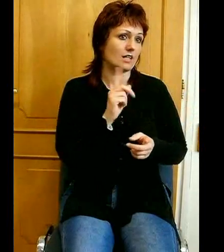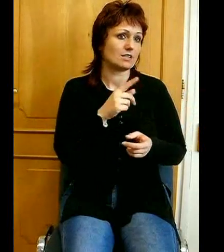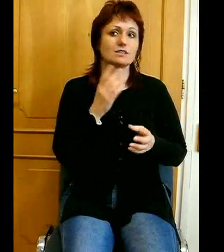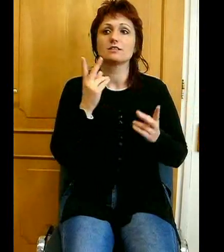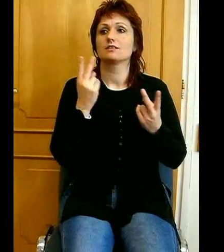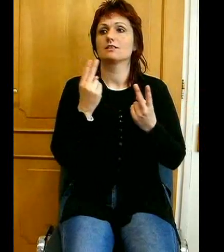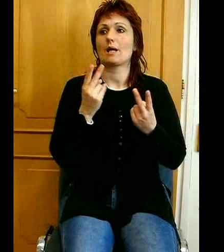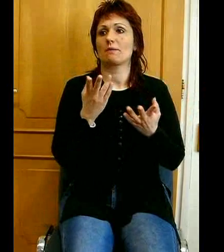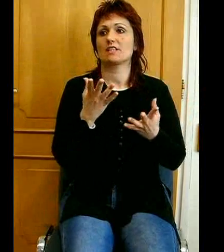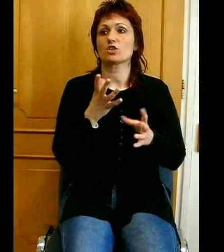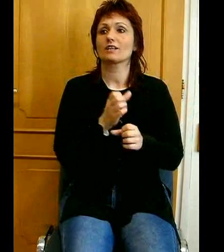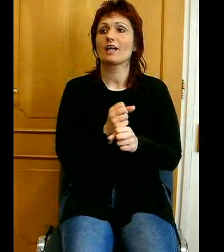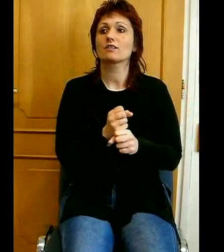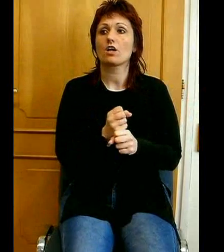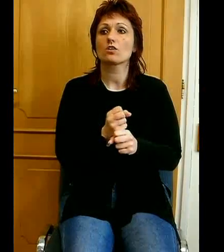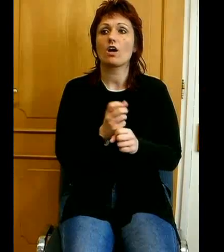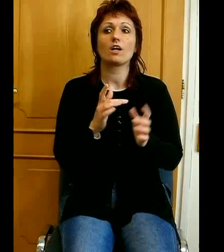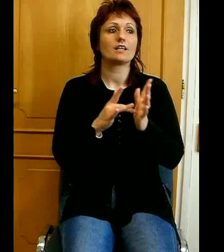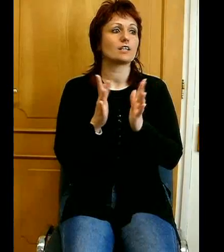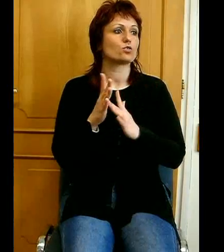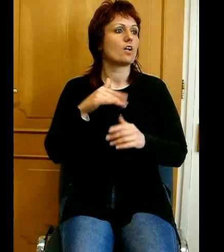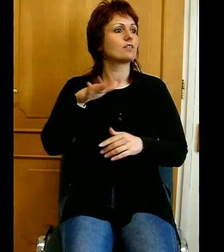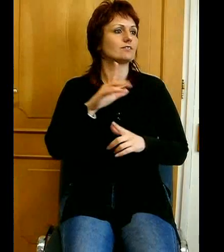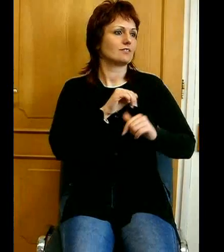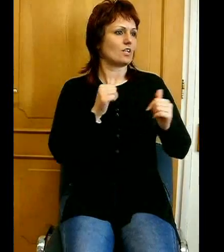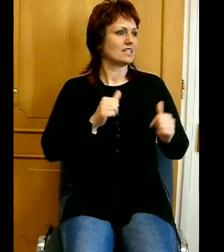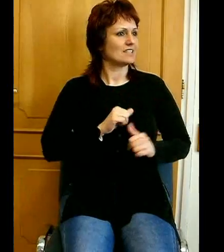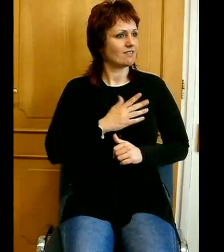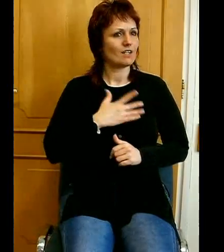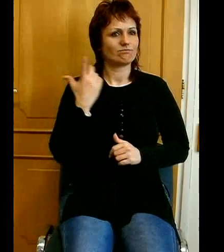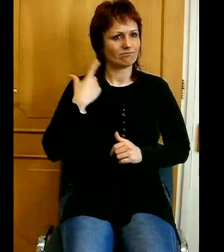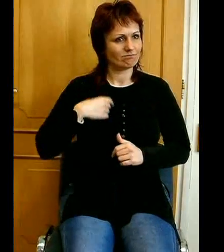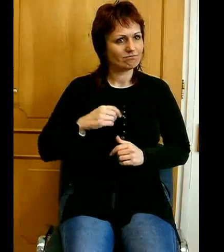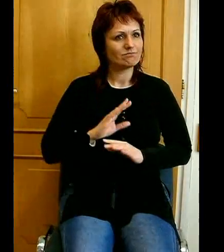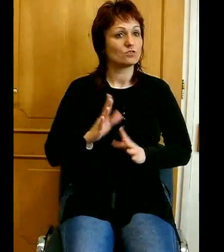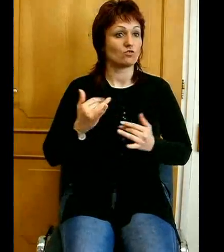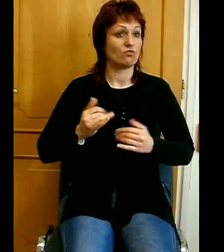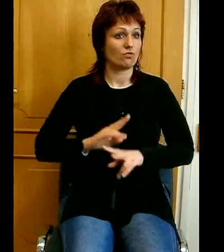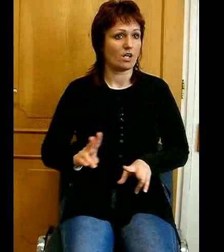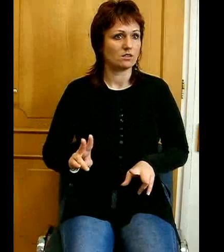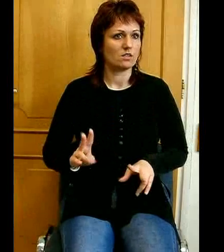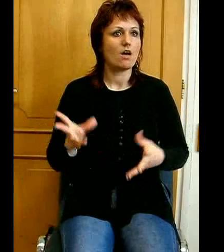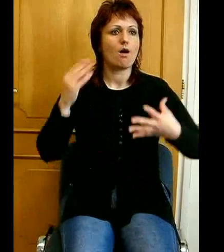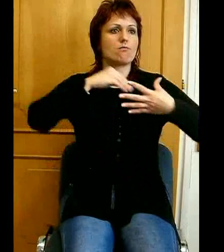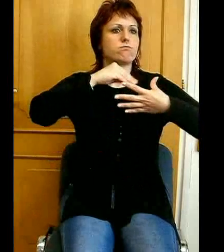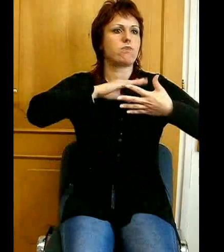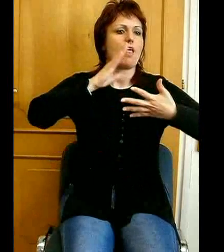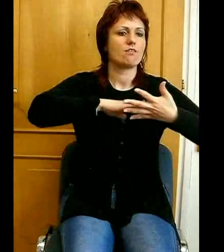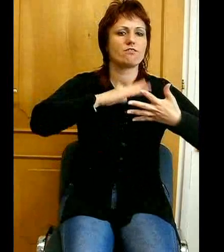Jézusnak nagy szíve volt és van, belefél az egész emberiség. De külön